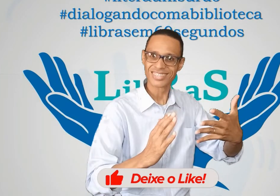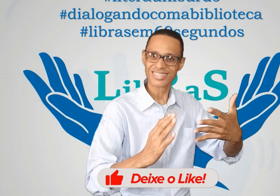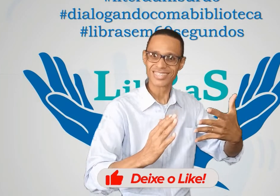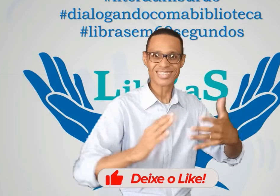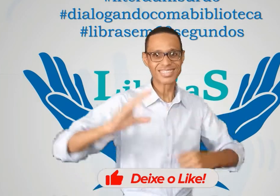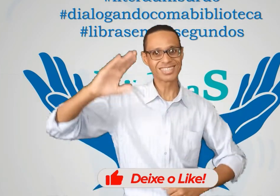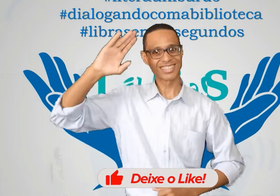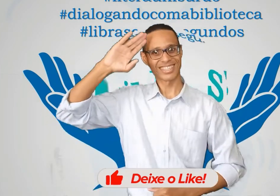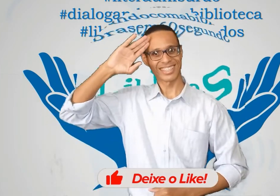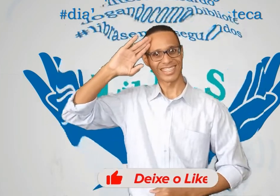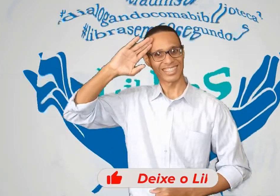Até breve!